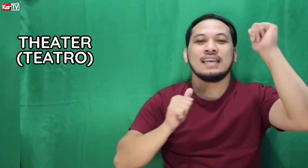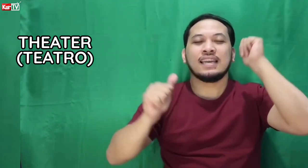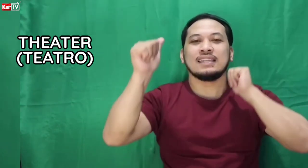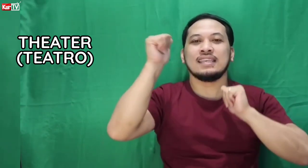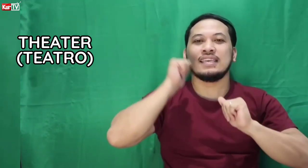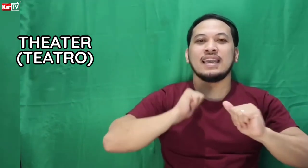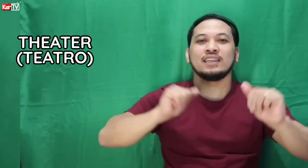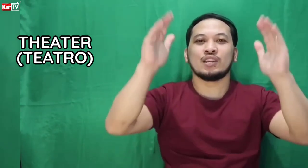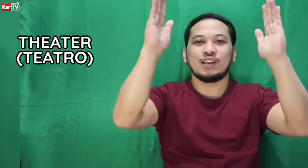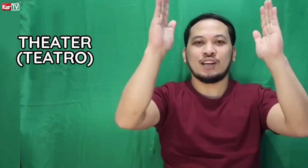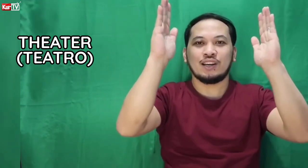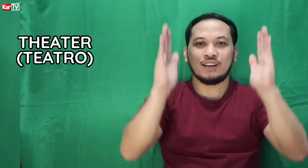Theater.